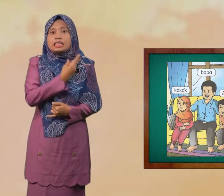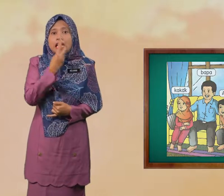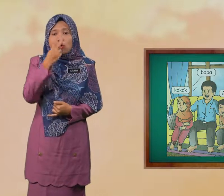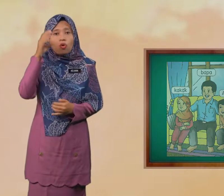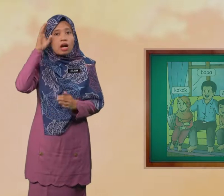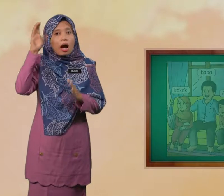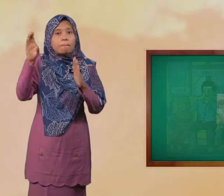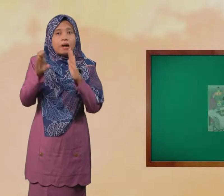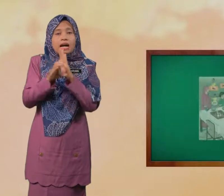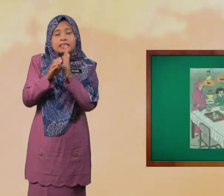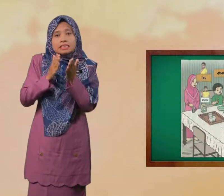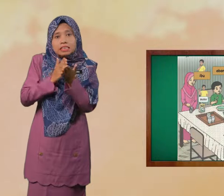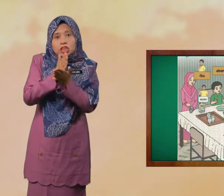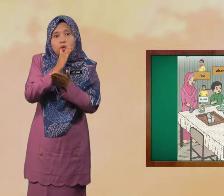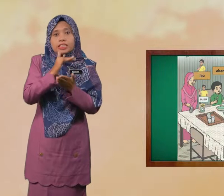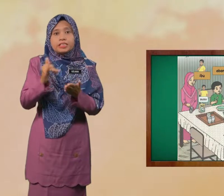Bersama-sama Seterusnya